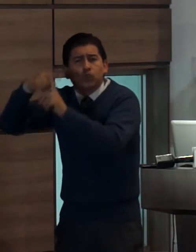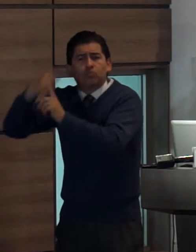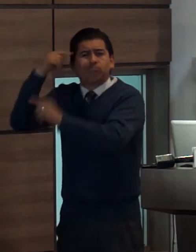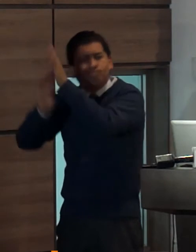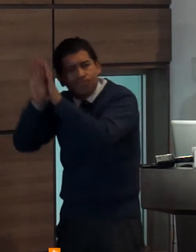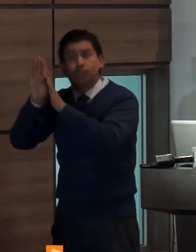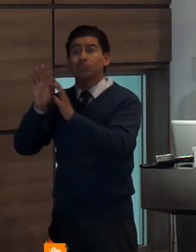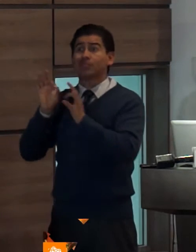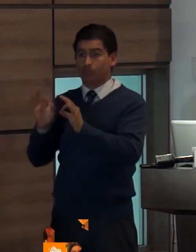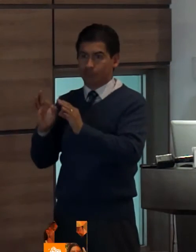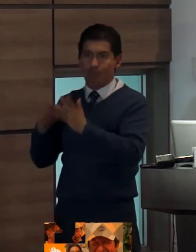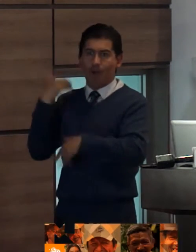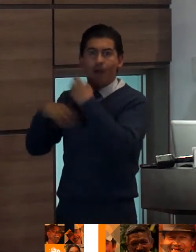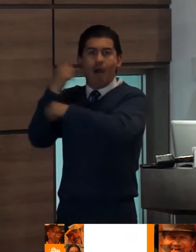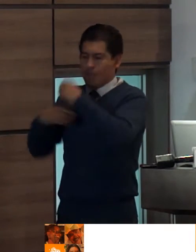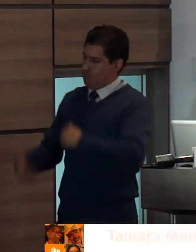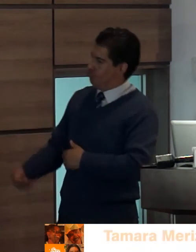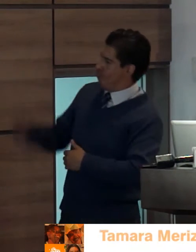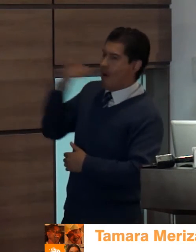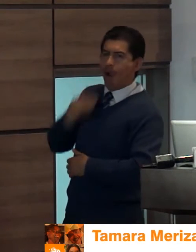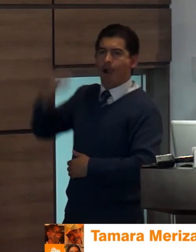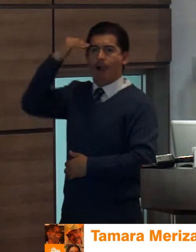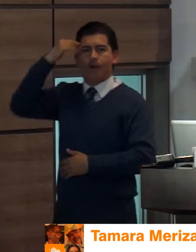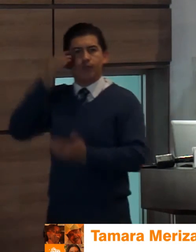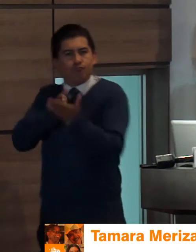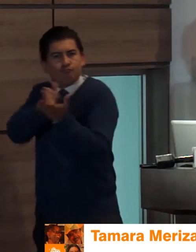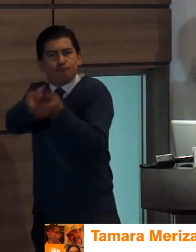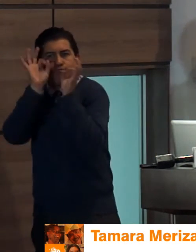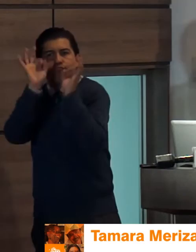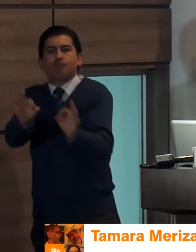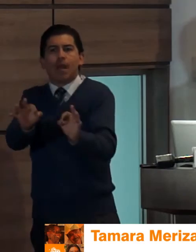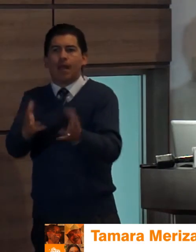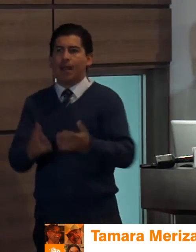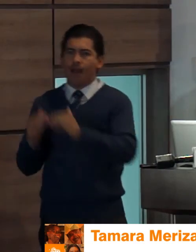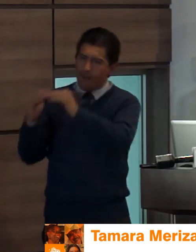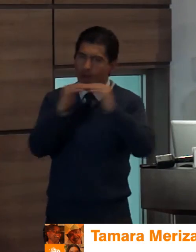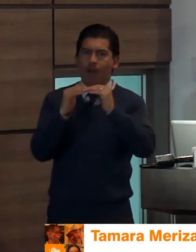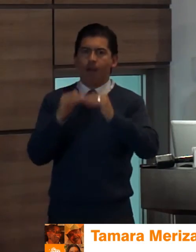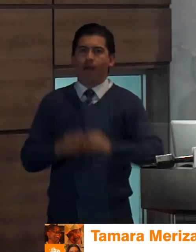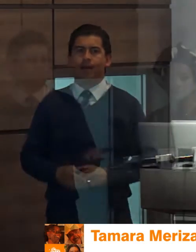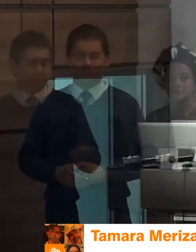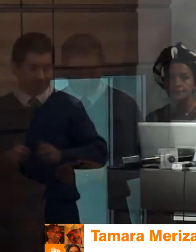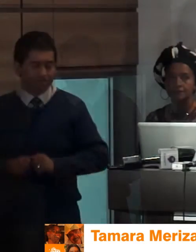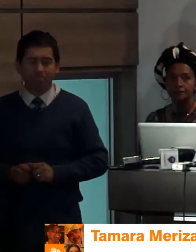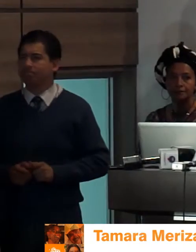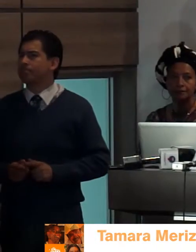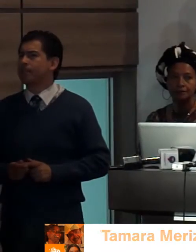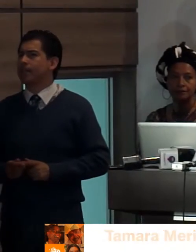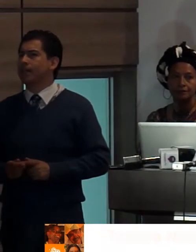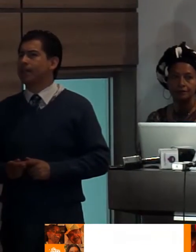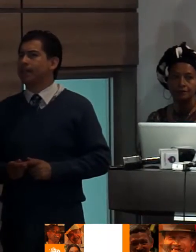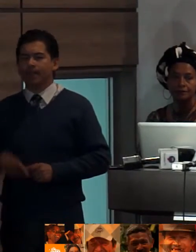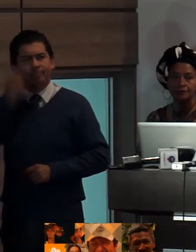que integrarán sociedades más íntegras, justas e igualitarias muchas gracias creo que ya no cabe